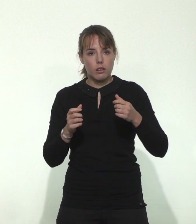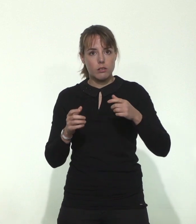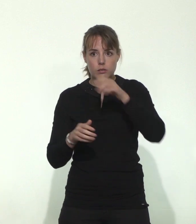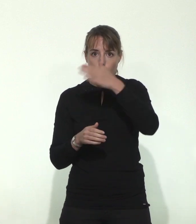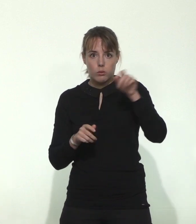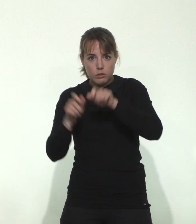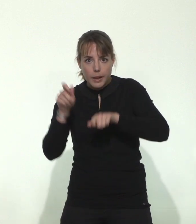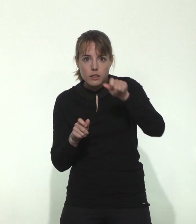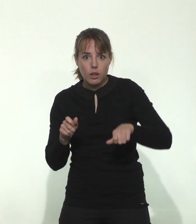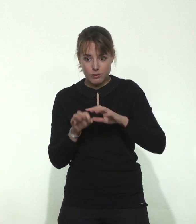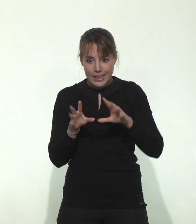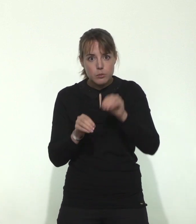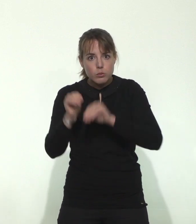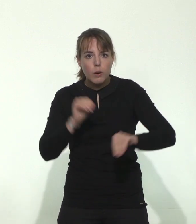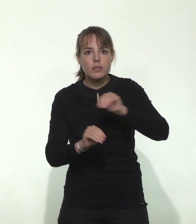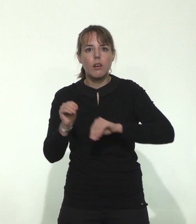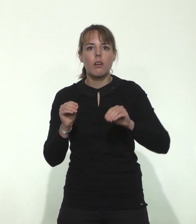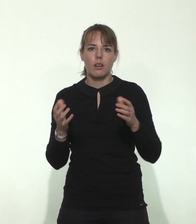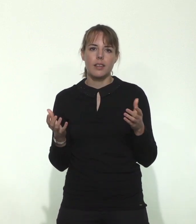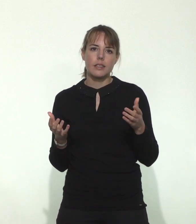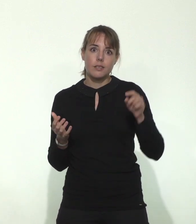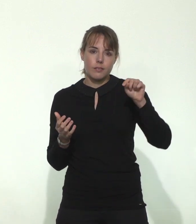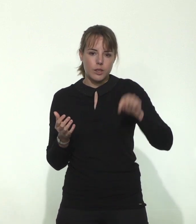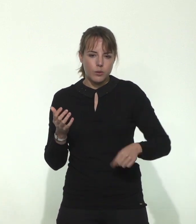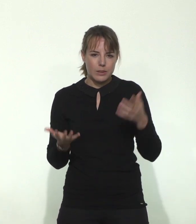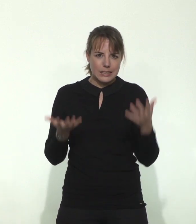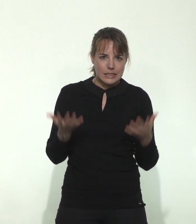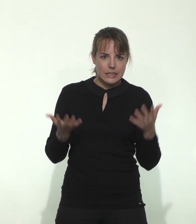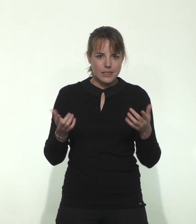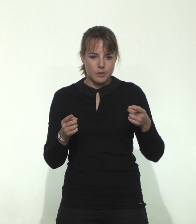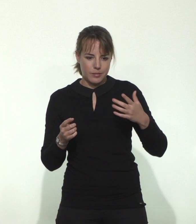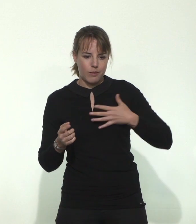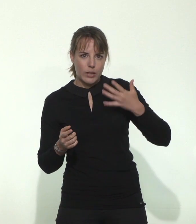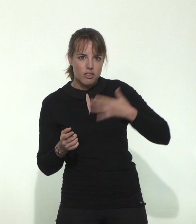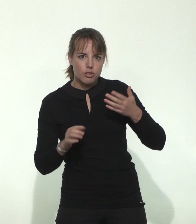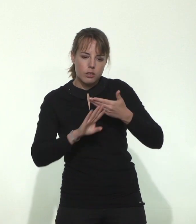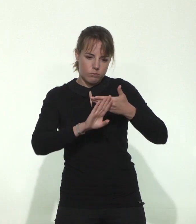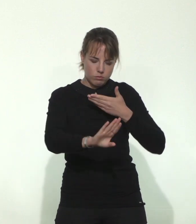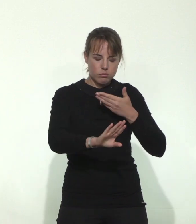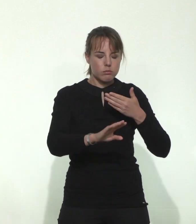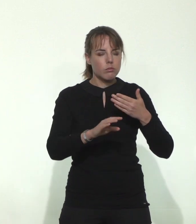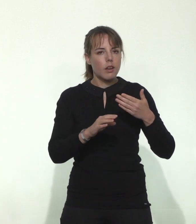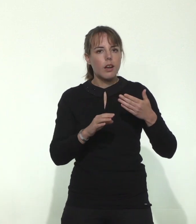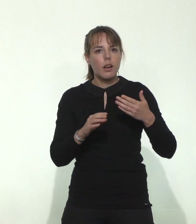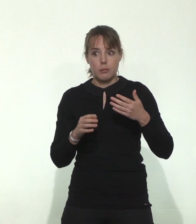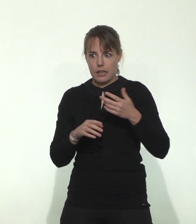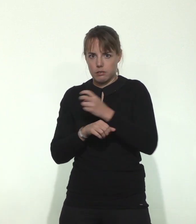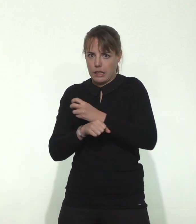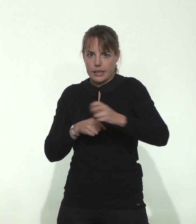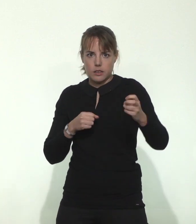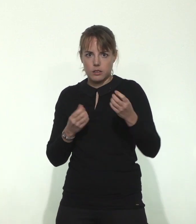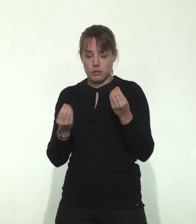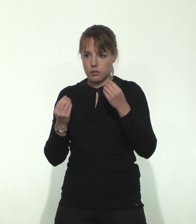Il faut en permanence tenir compte de cette balance bénéfice-risque, les bénéfices qui sont la protection, les risques qui sont l'isolement.